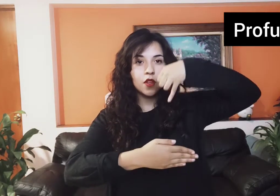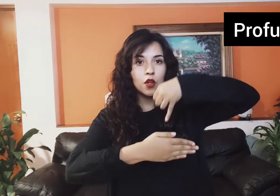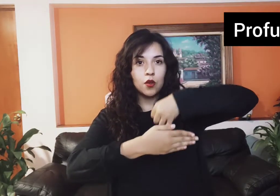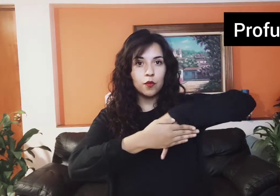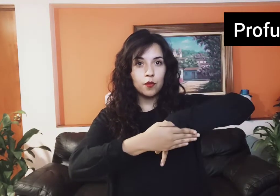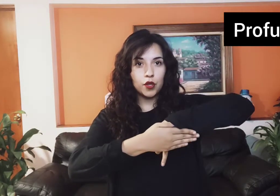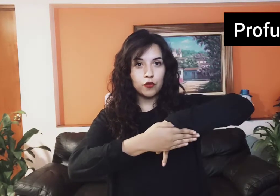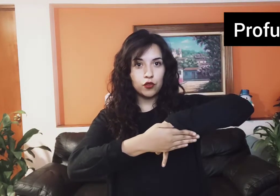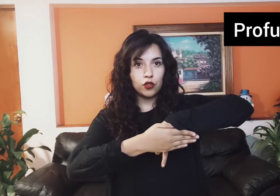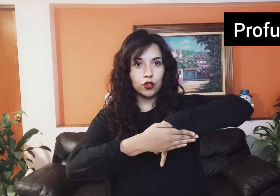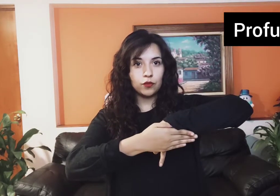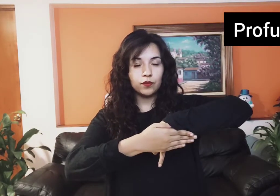Profundo.